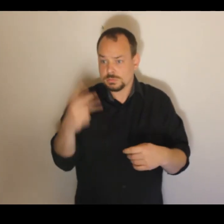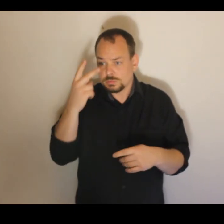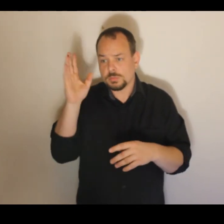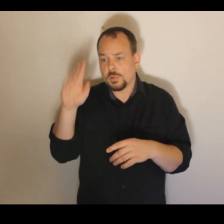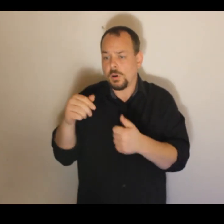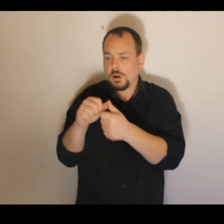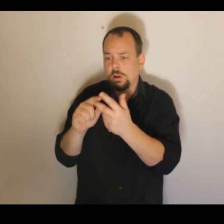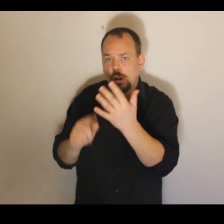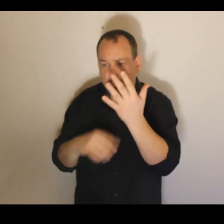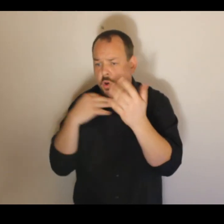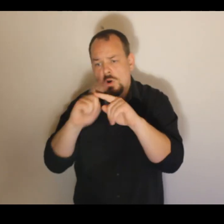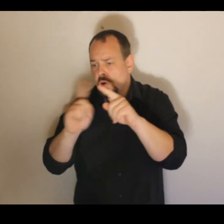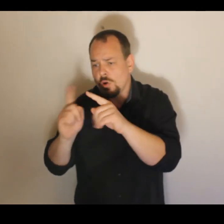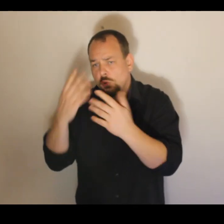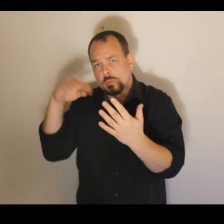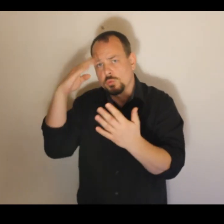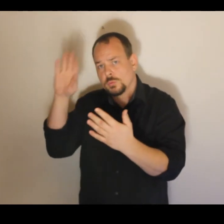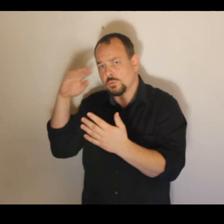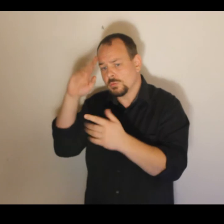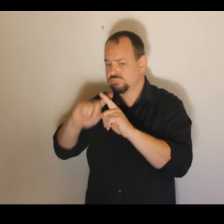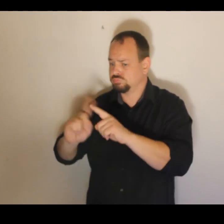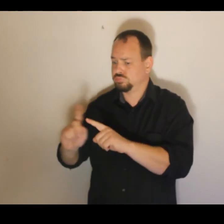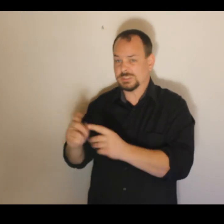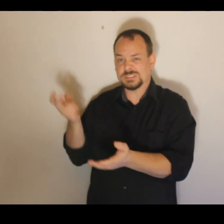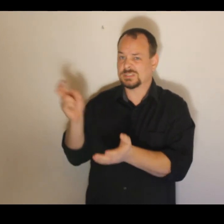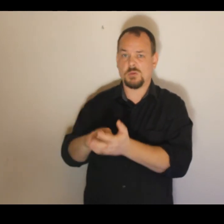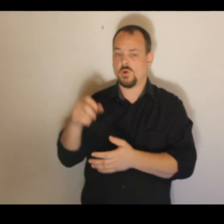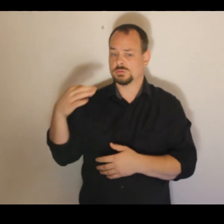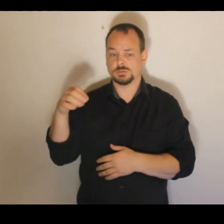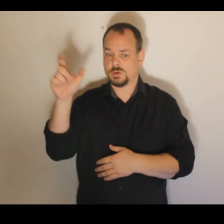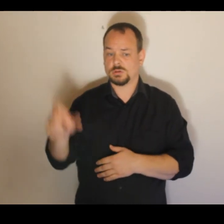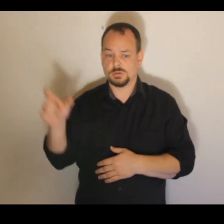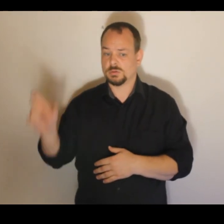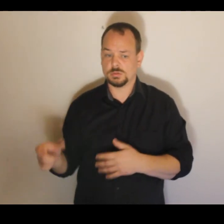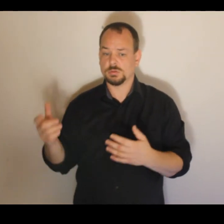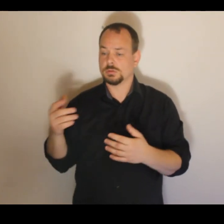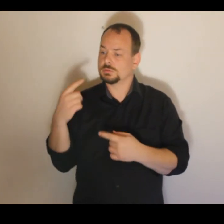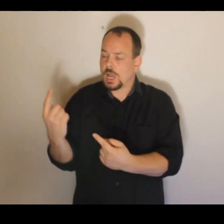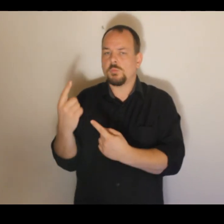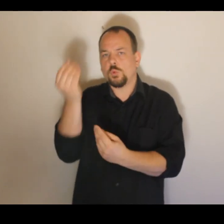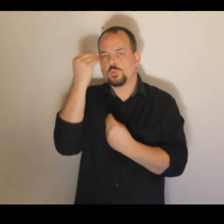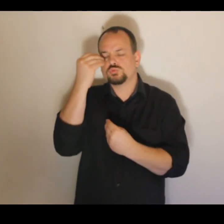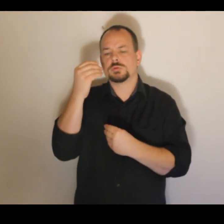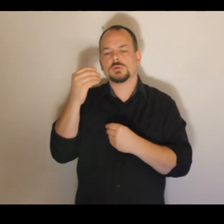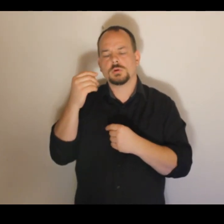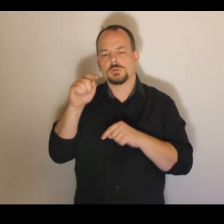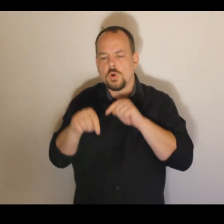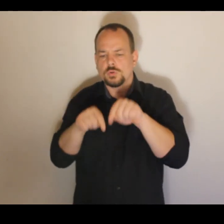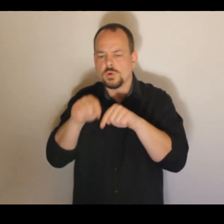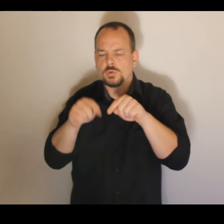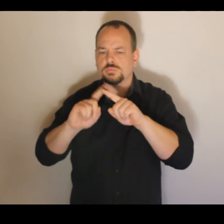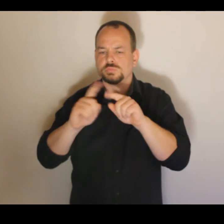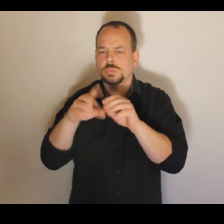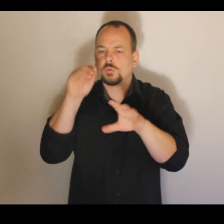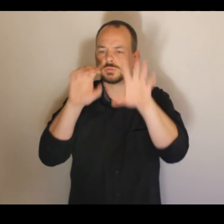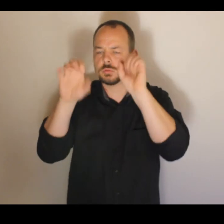jsou to roboty, které skutečně se sami učí postupně krok po kroku koexistenci s člověkem. No a